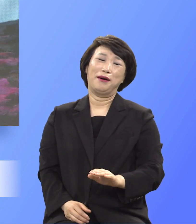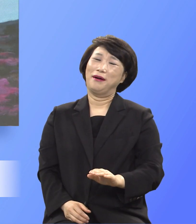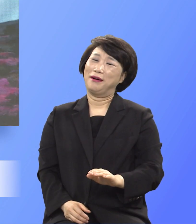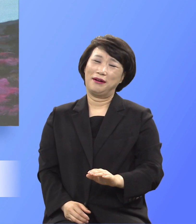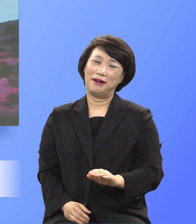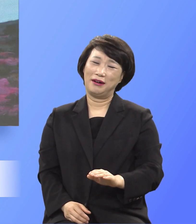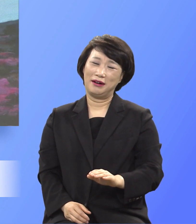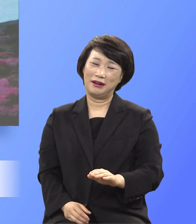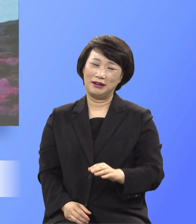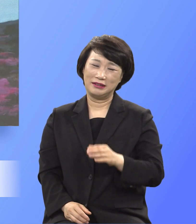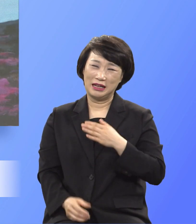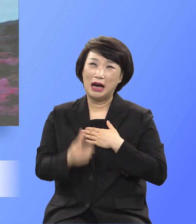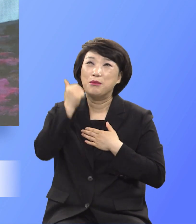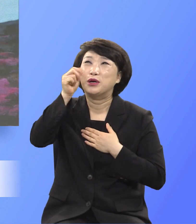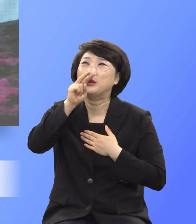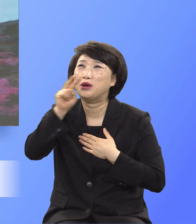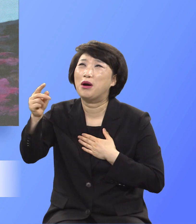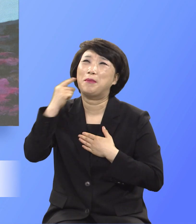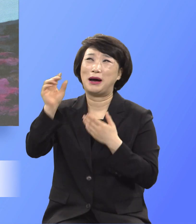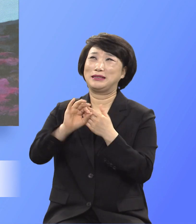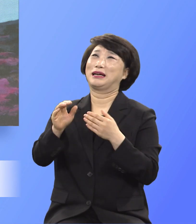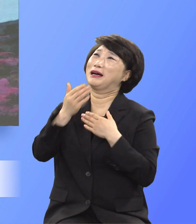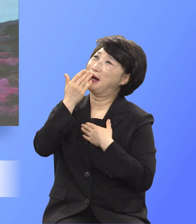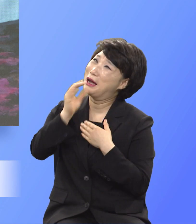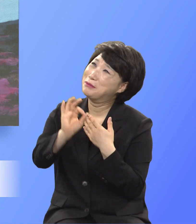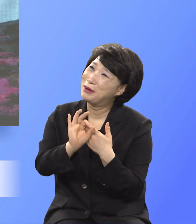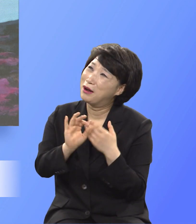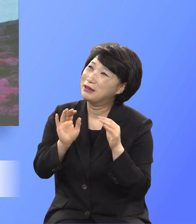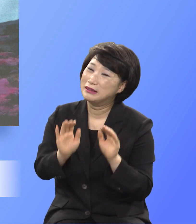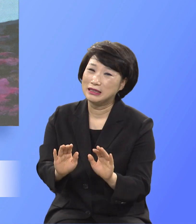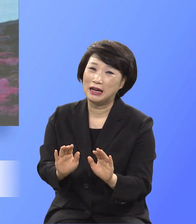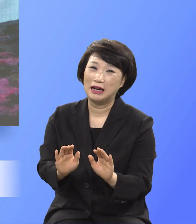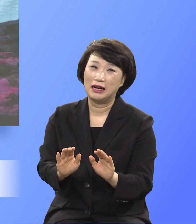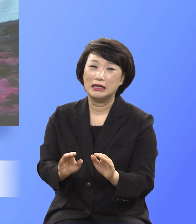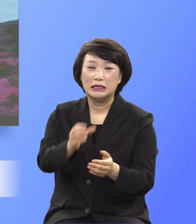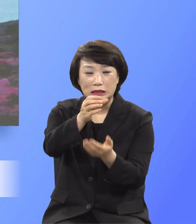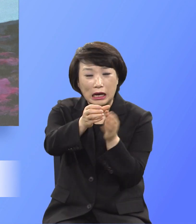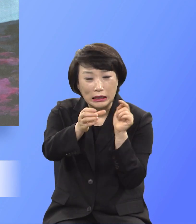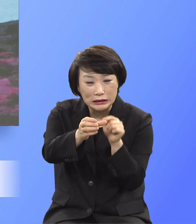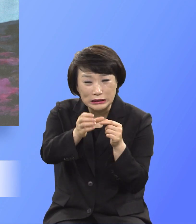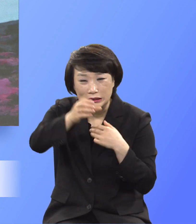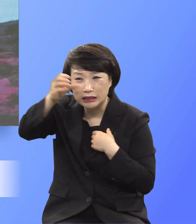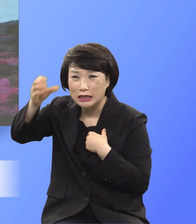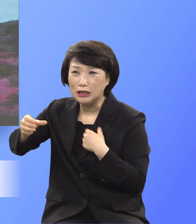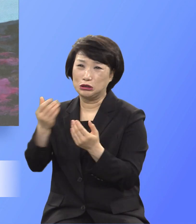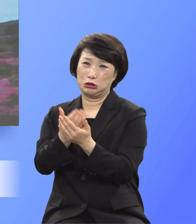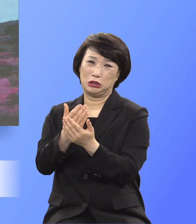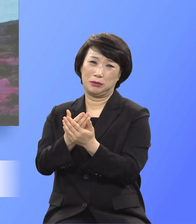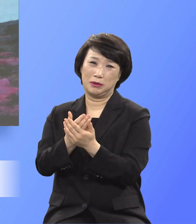만일 할만하시거든 이 잔을 내게서 지나가게 하옵소서